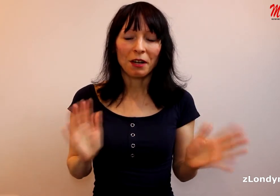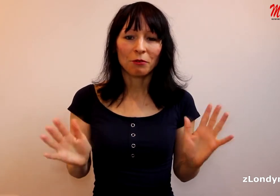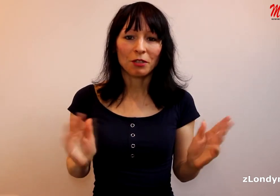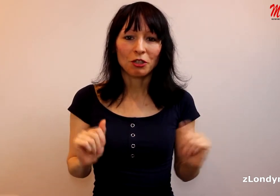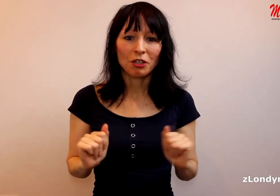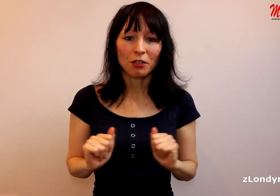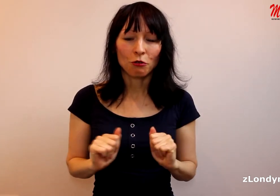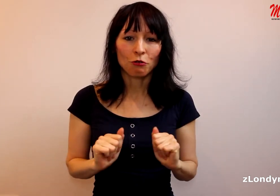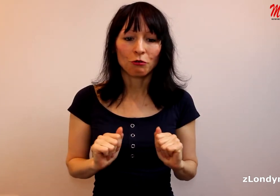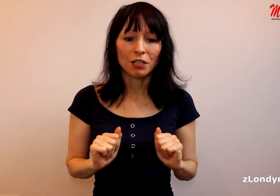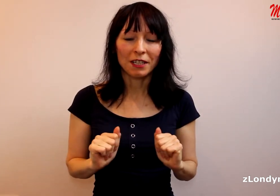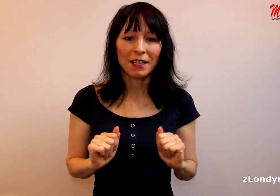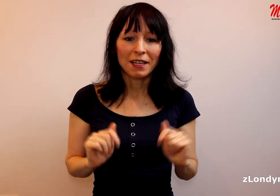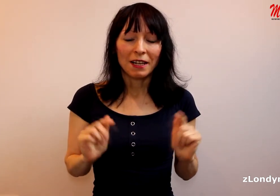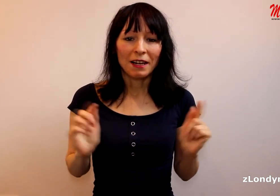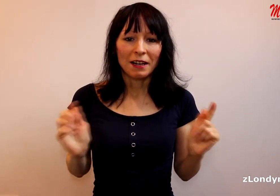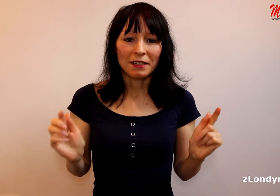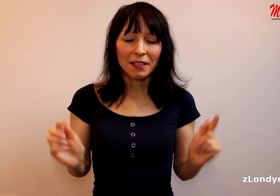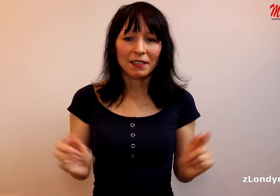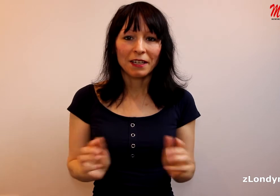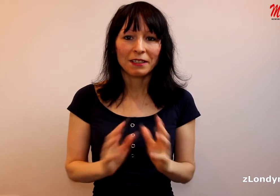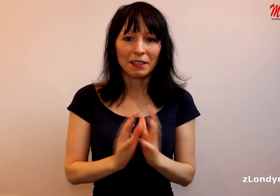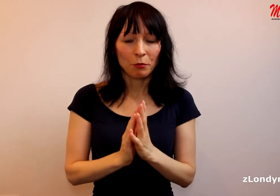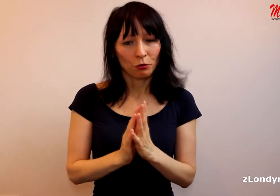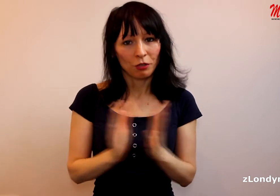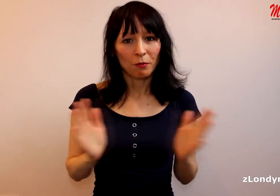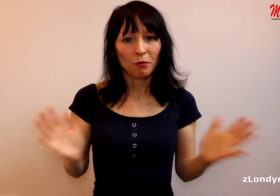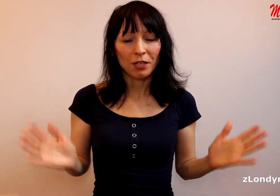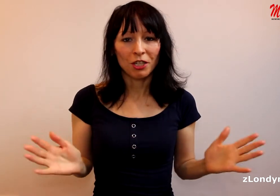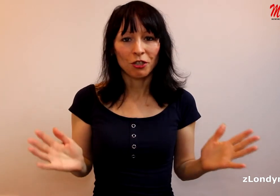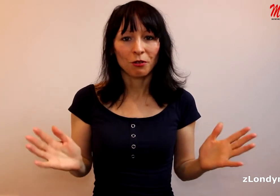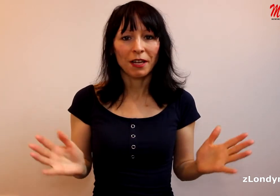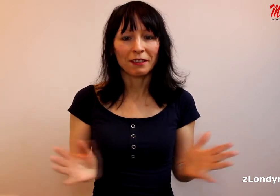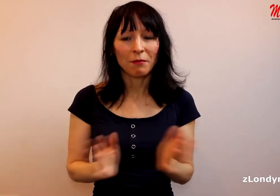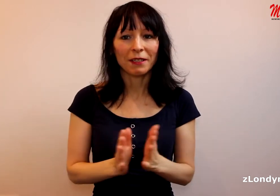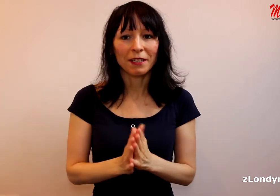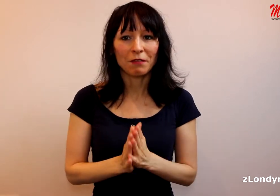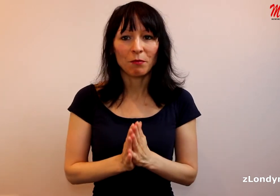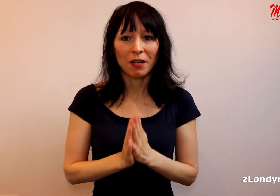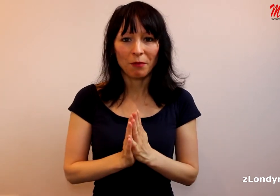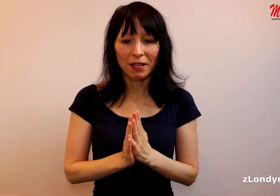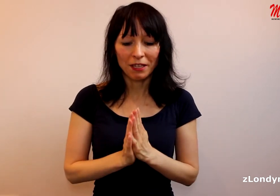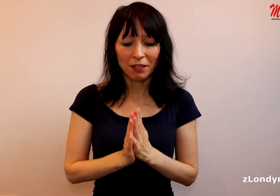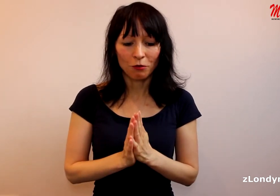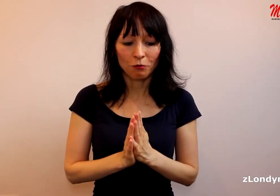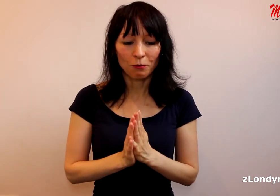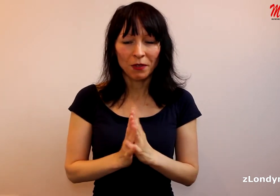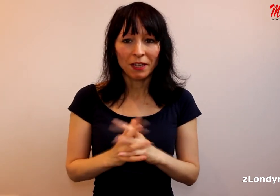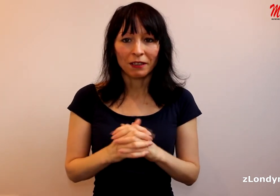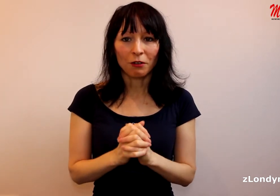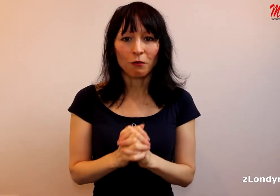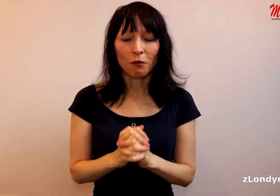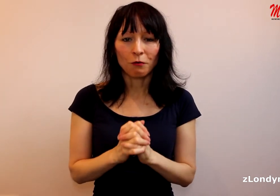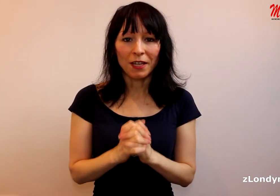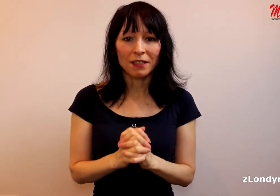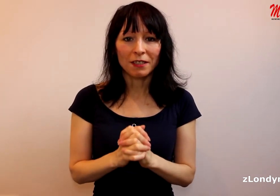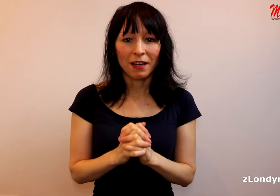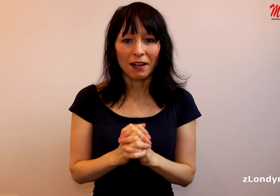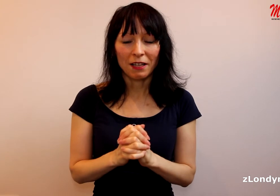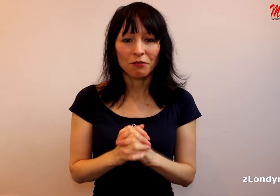nám to začíná trošku třít. Dneska si, protože to je poměrně široké téma, tak si vybereme jednu takovou věc, která nás